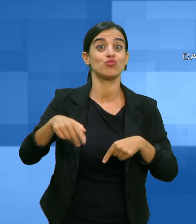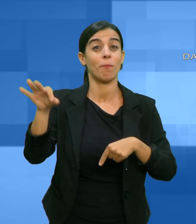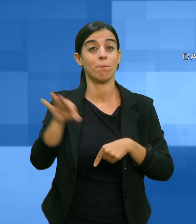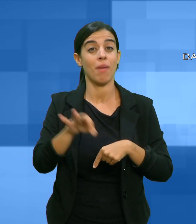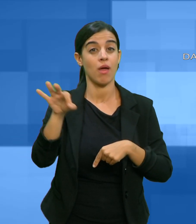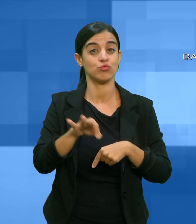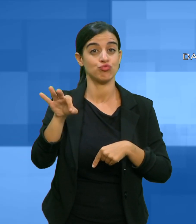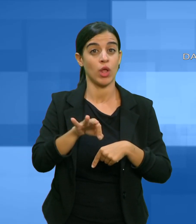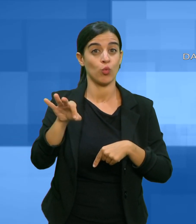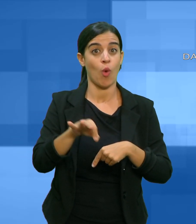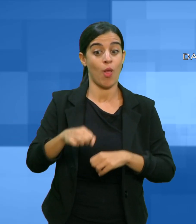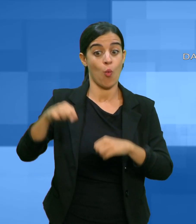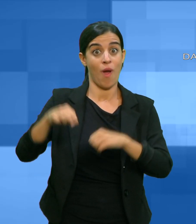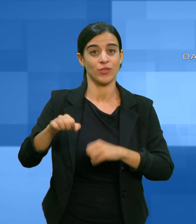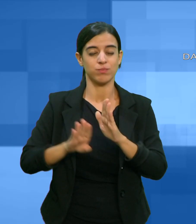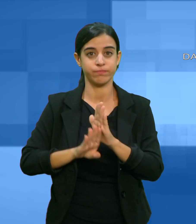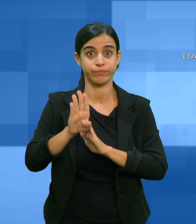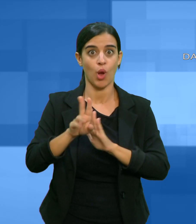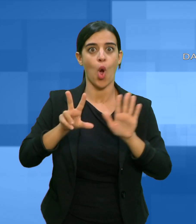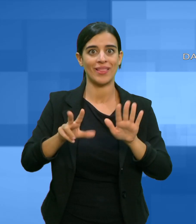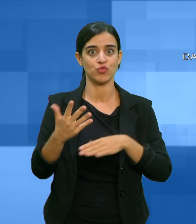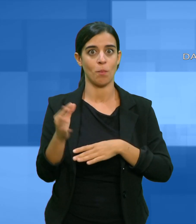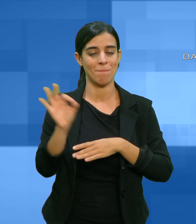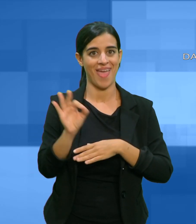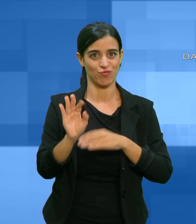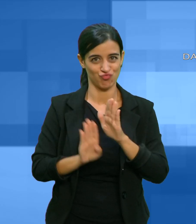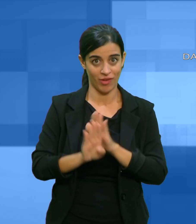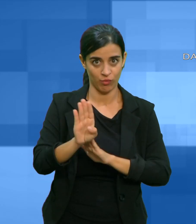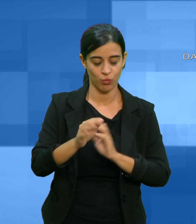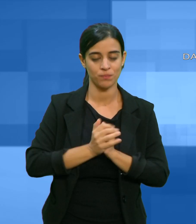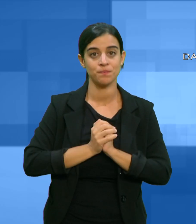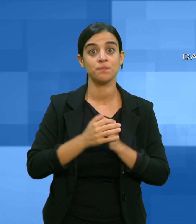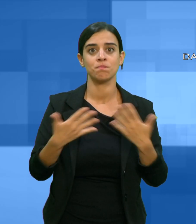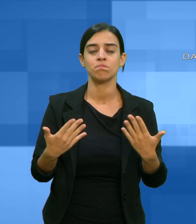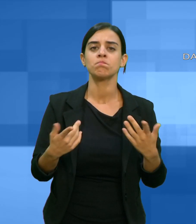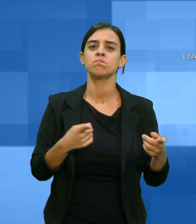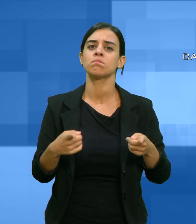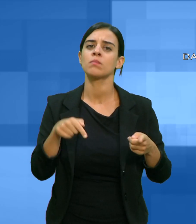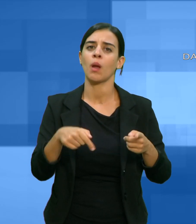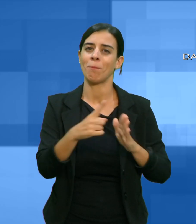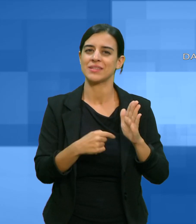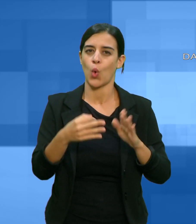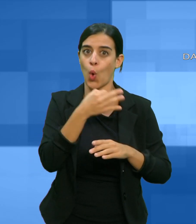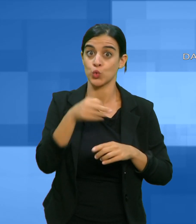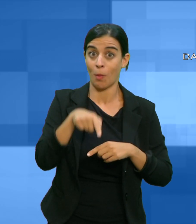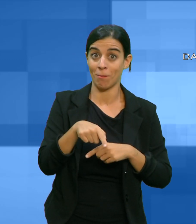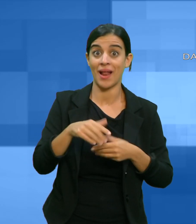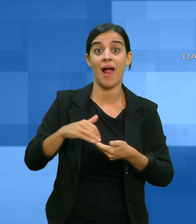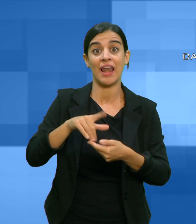dell'85%. Per il mese di ottobre la LILT di Oristano ha